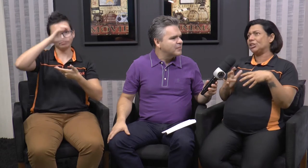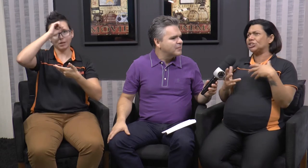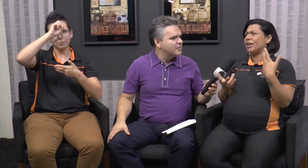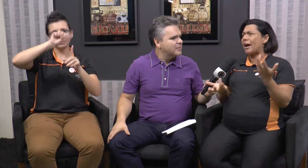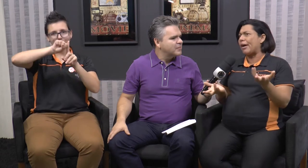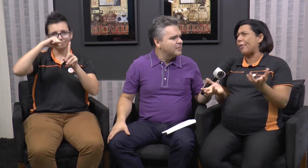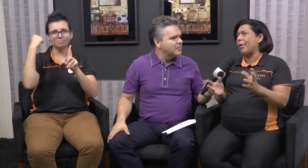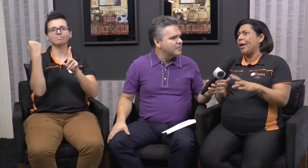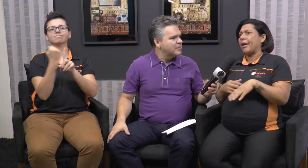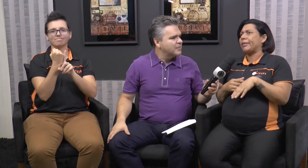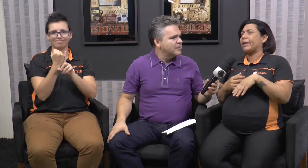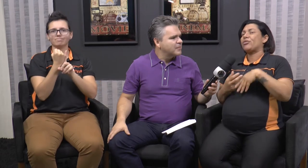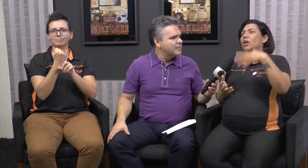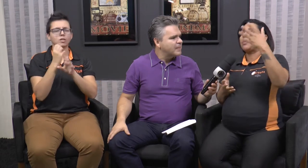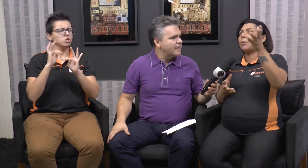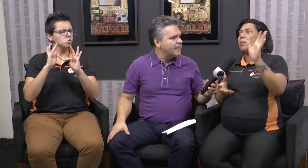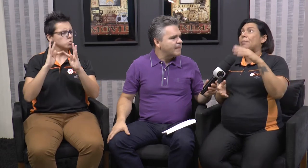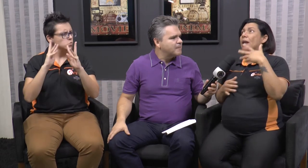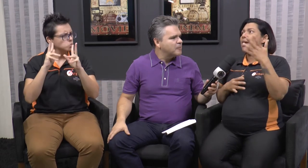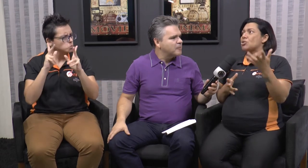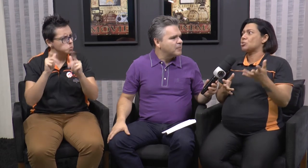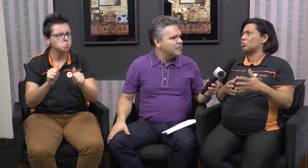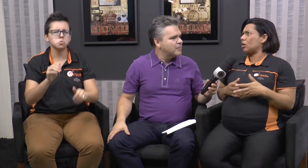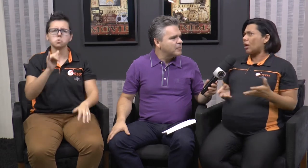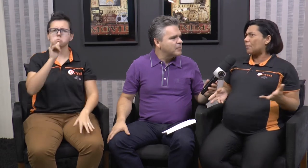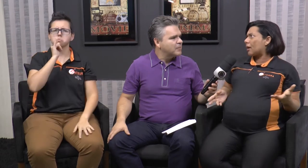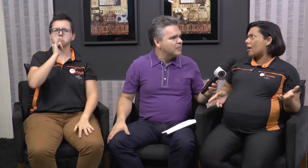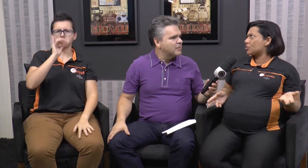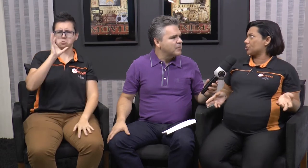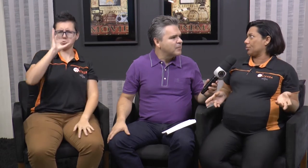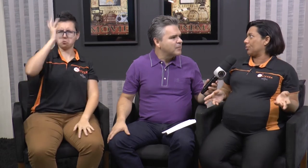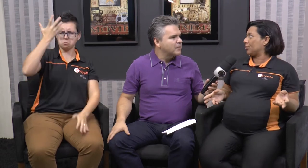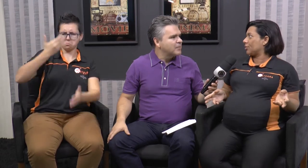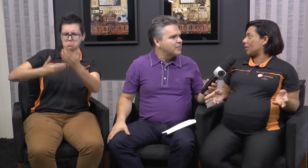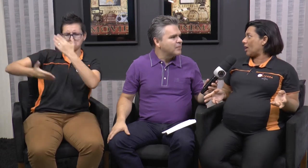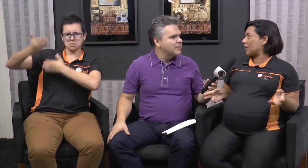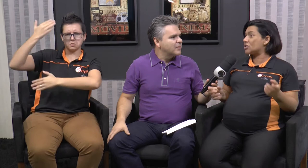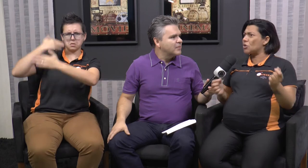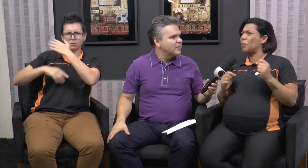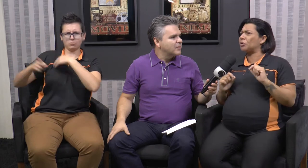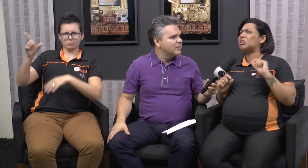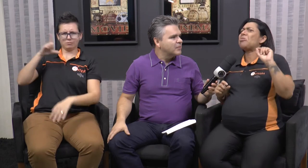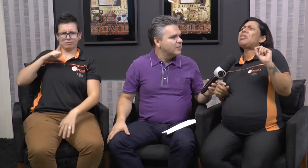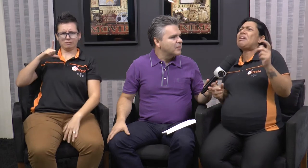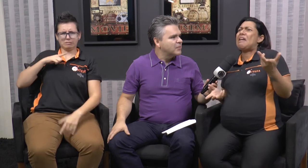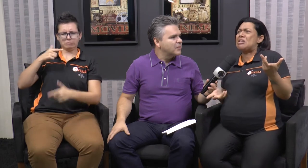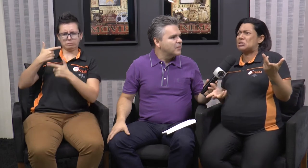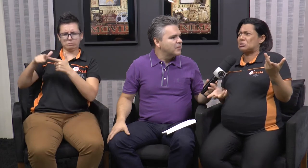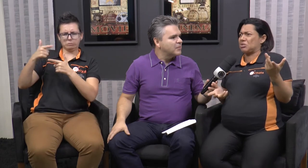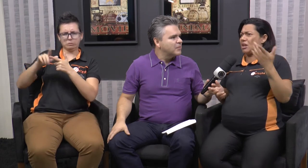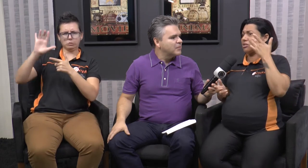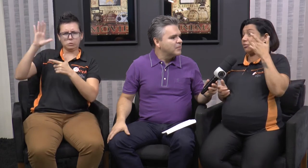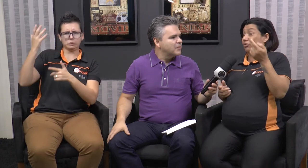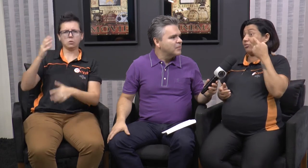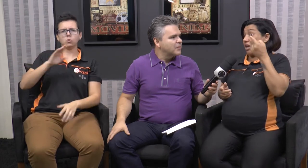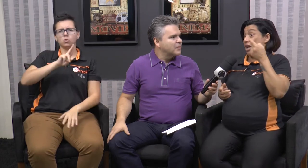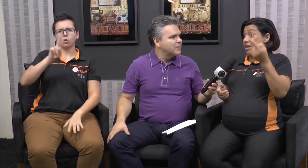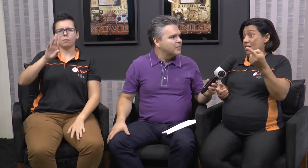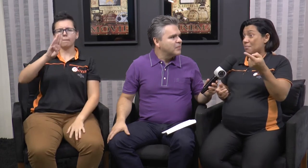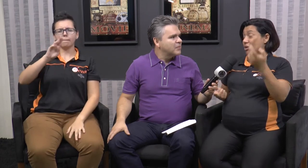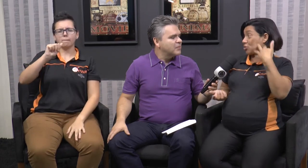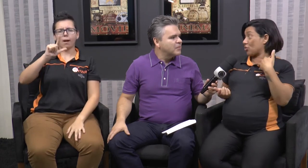E em geral, teve aquele problema baleia azul. O era baleia azul? Eles iam perguntar o que é isso, que eles